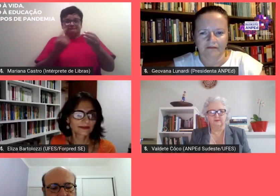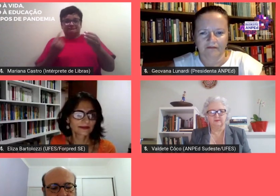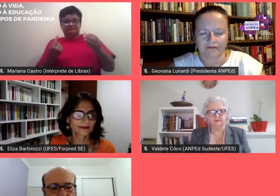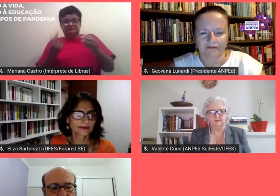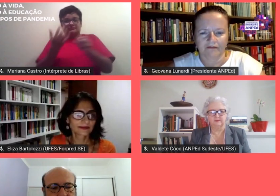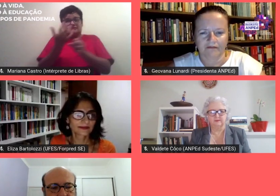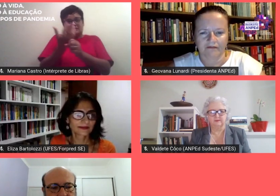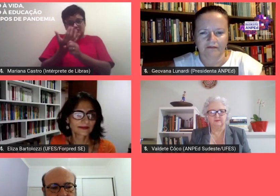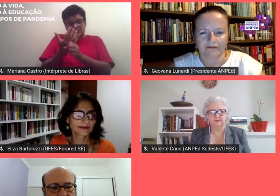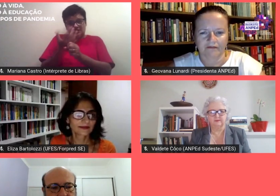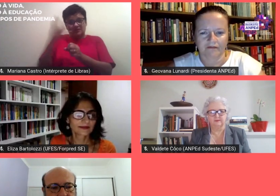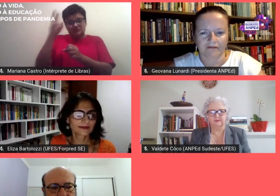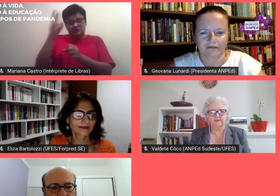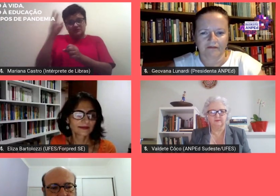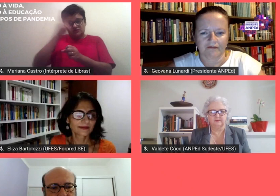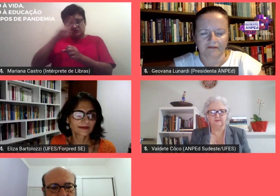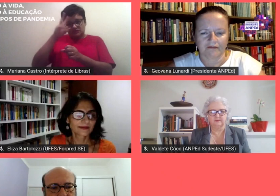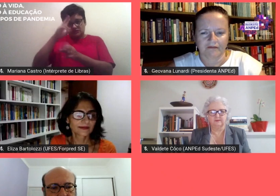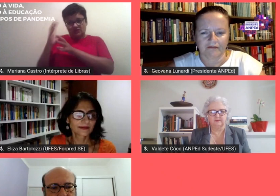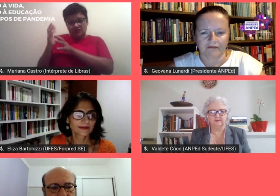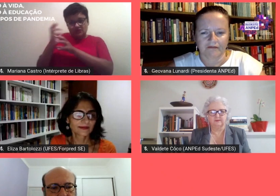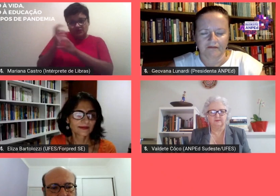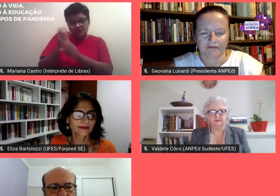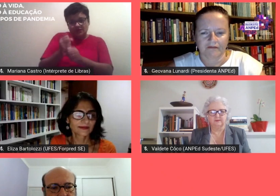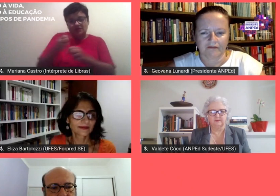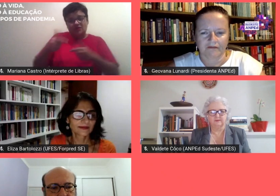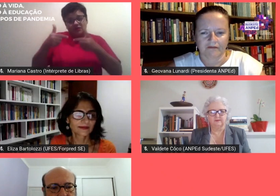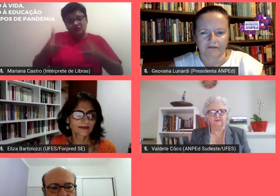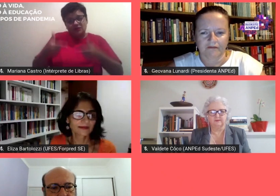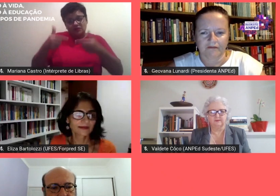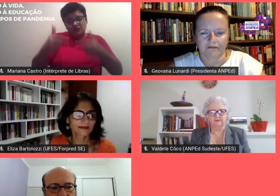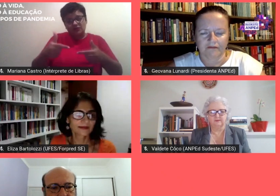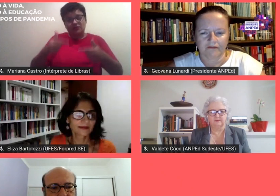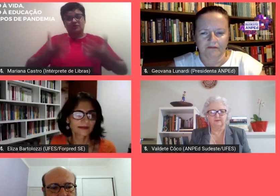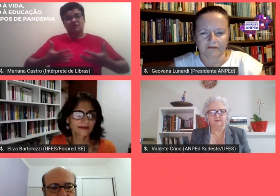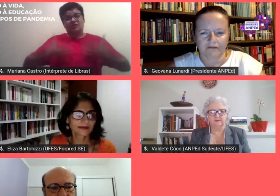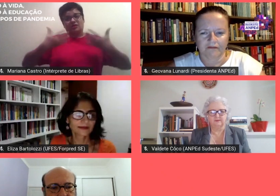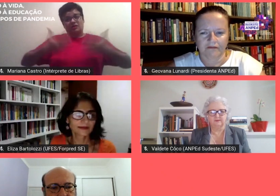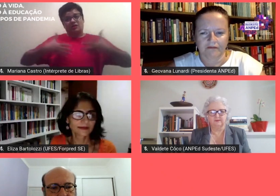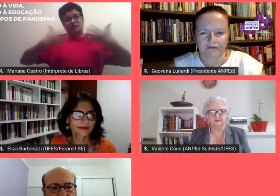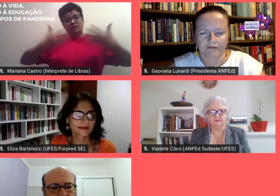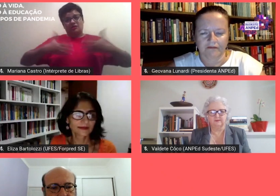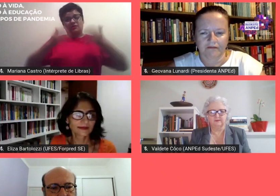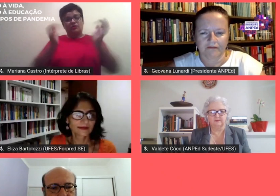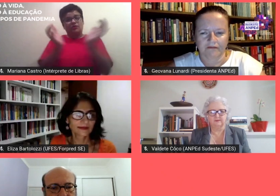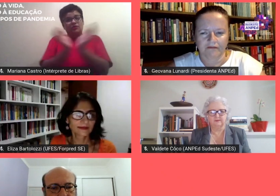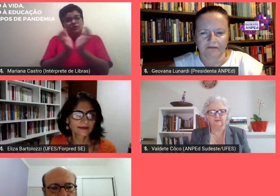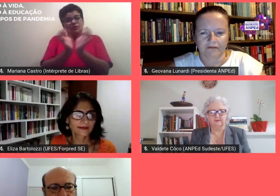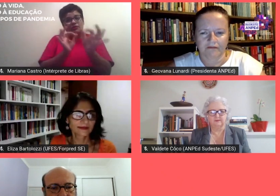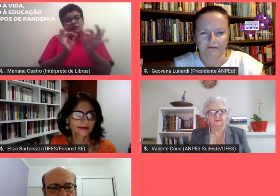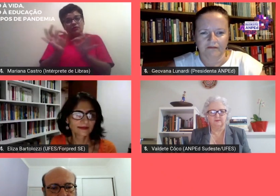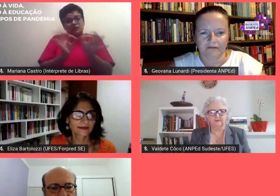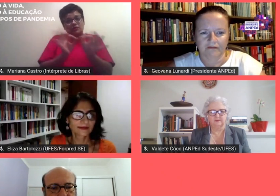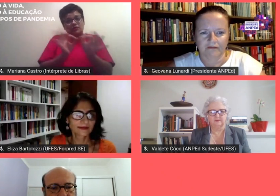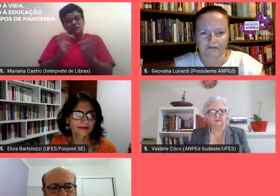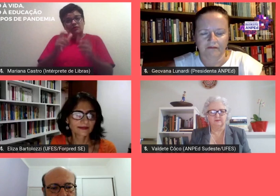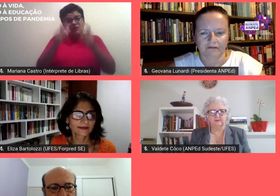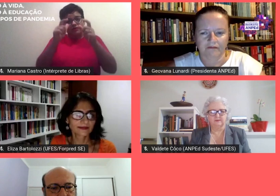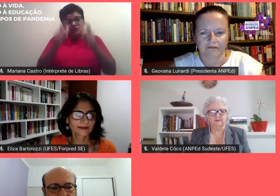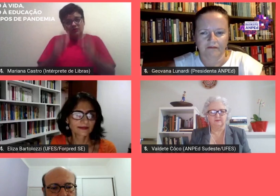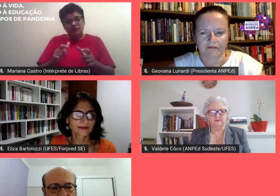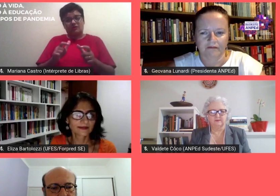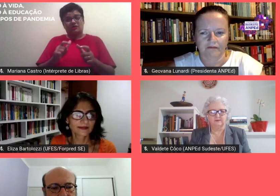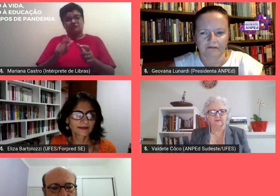com sua história de lutas que inspirou e animou a comissão organizadora local a resistir às